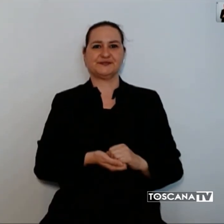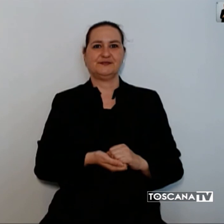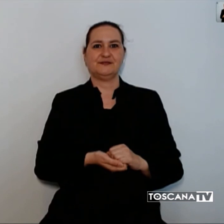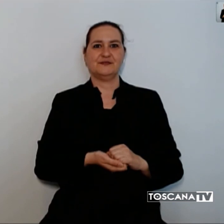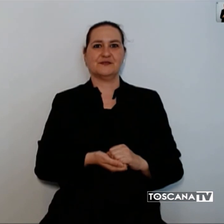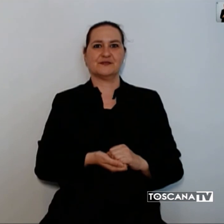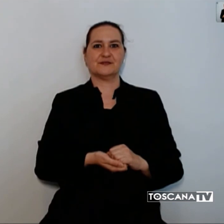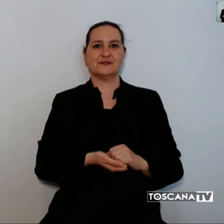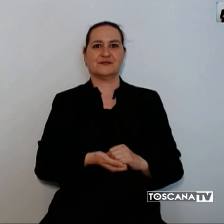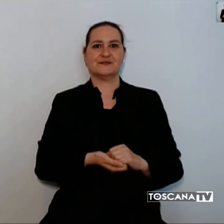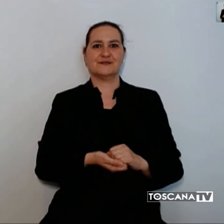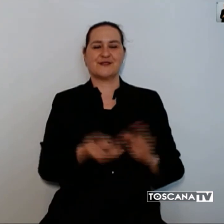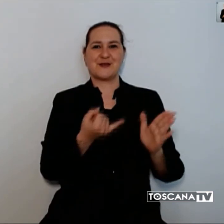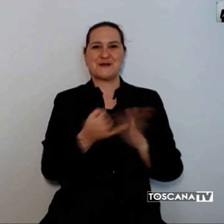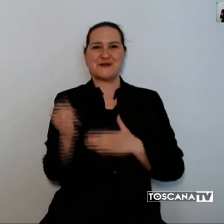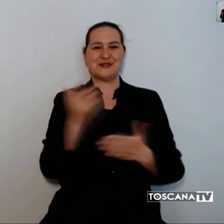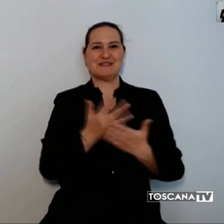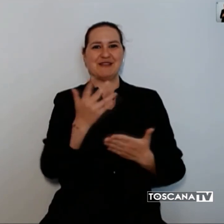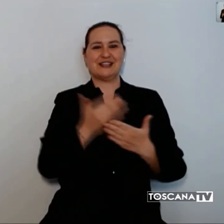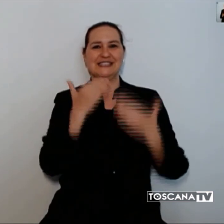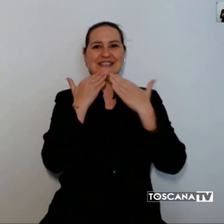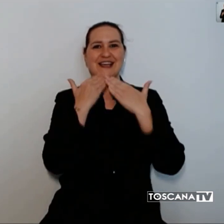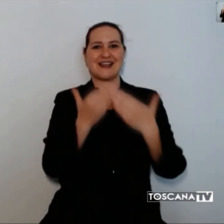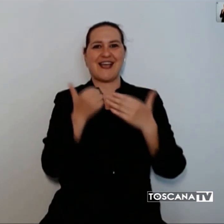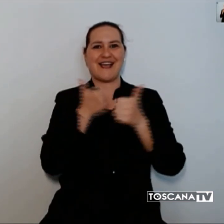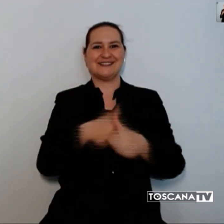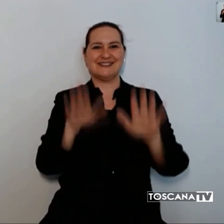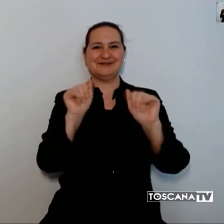Per questa sera è tutto grazie per averci seguiti arrivederci